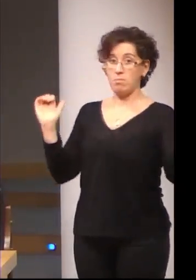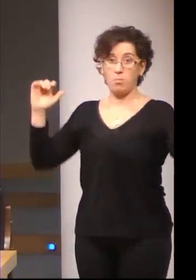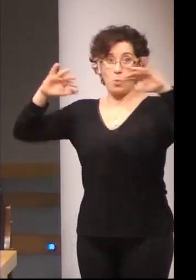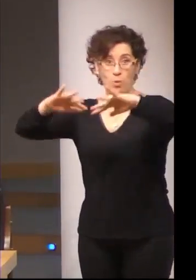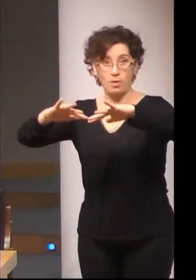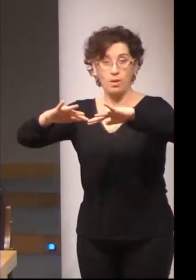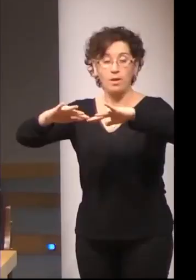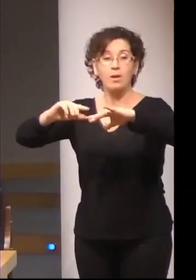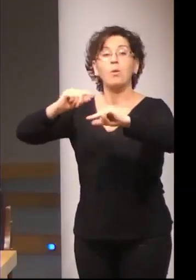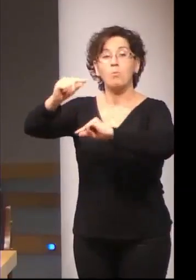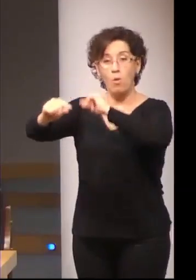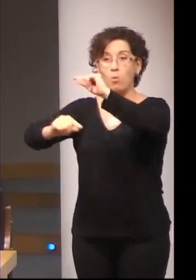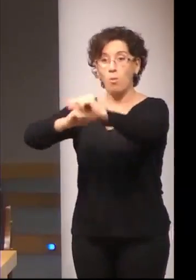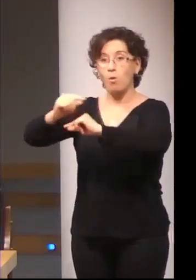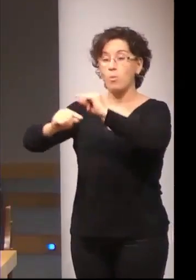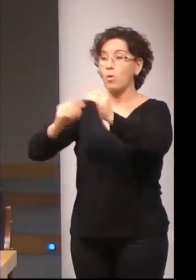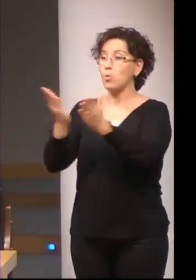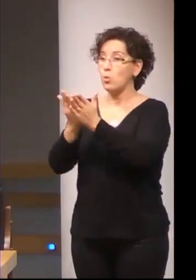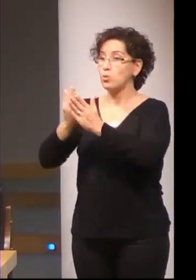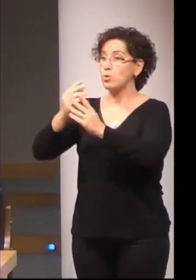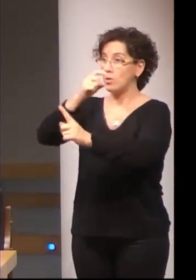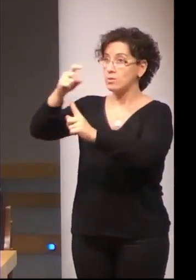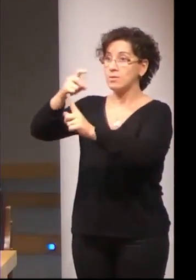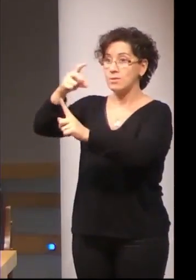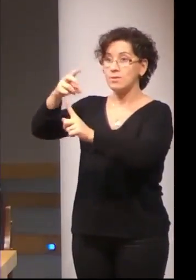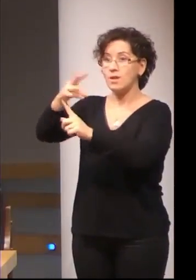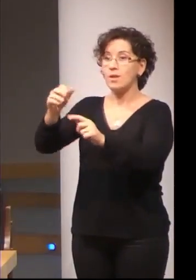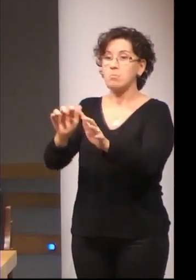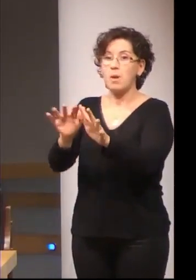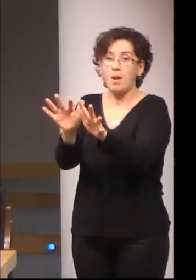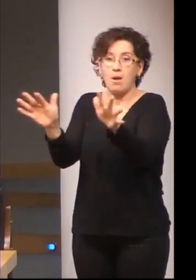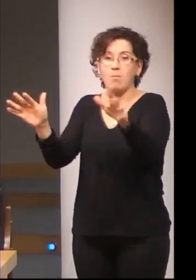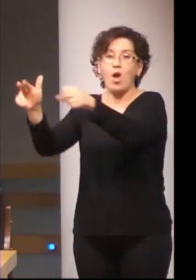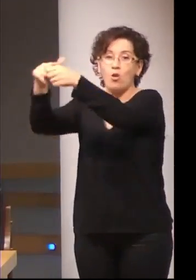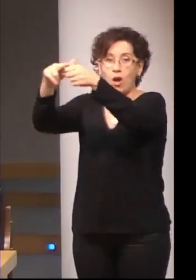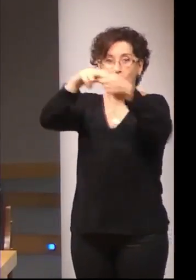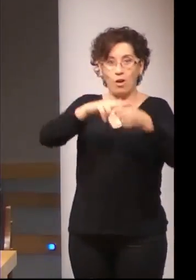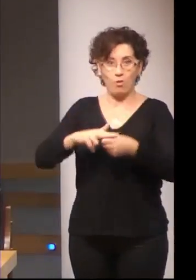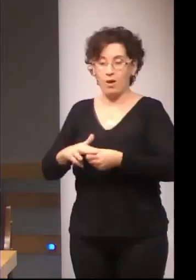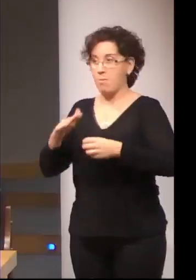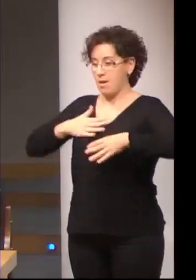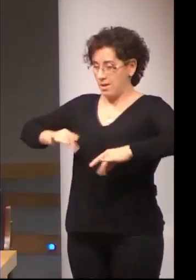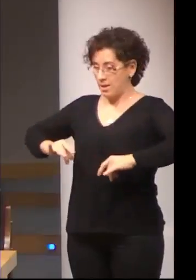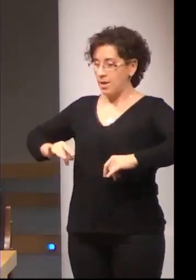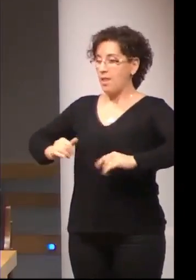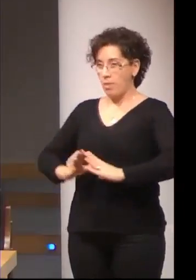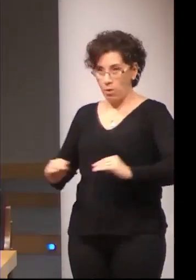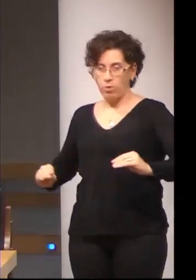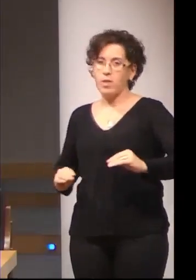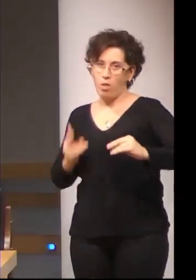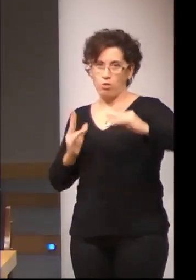medida que hemos ido avanzando en años han sido más localistas de Extremadura y sobre todo de Andalucía